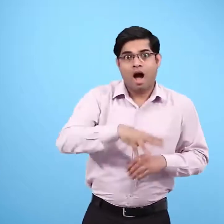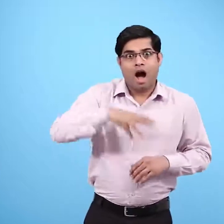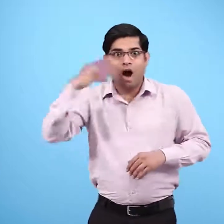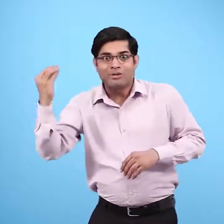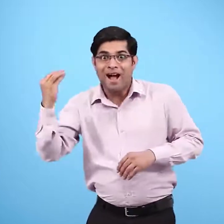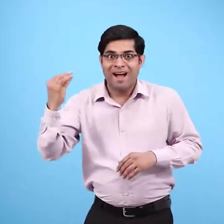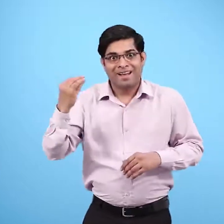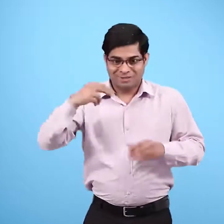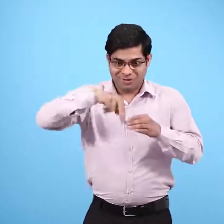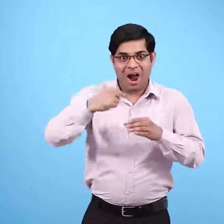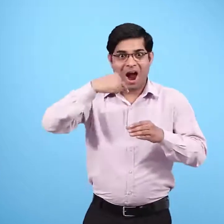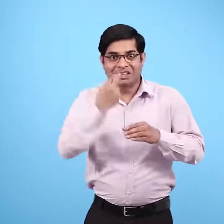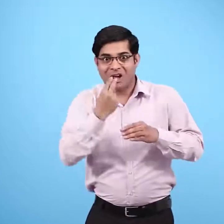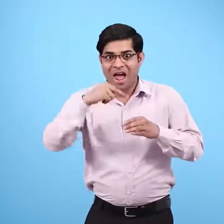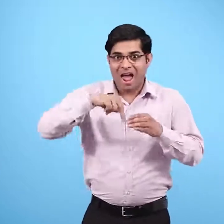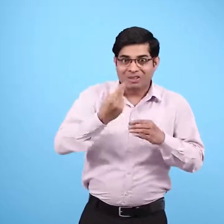बाजार के चिप्स, बर्गर,